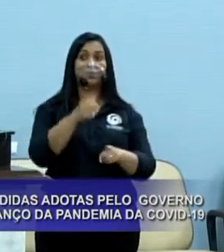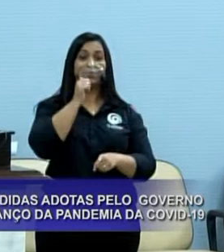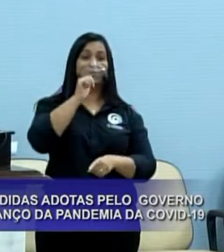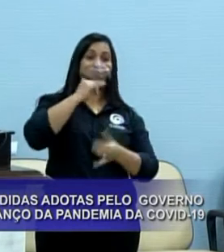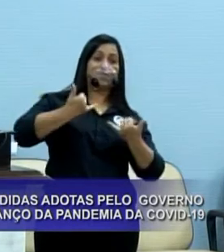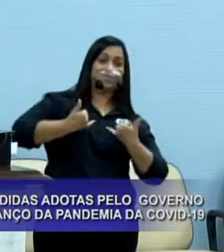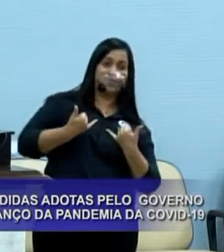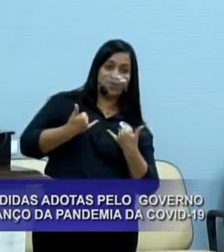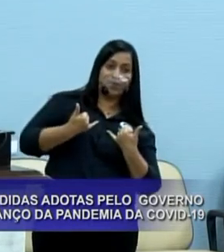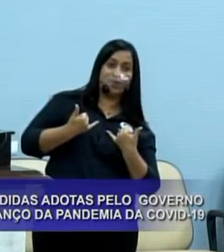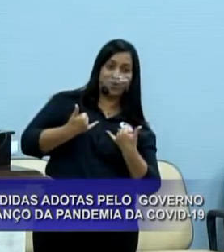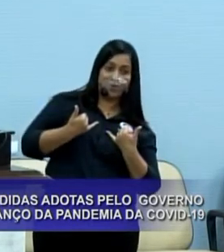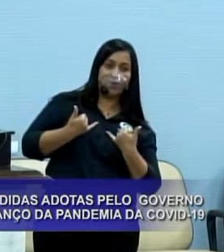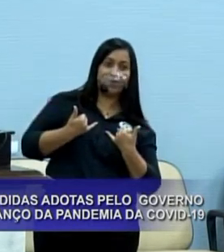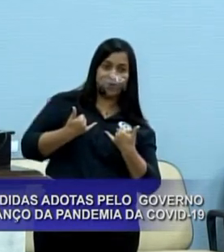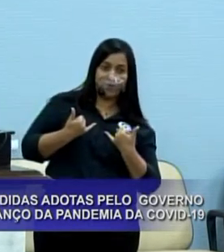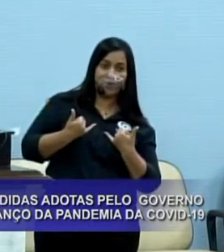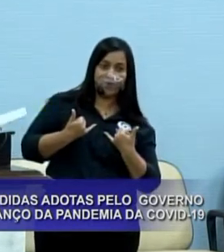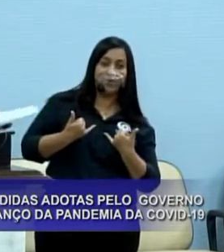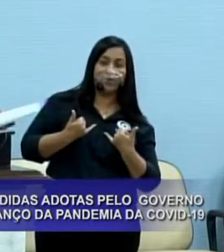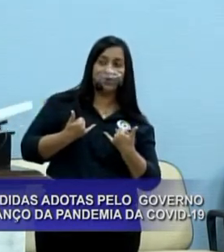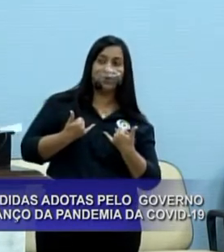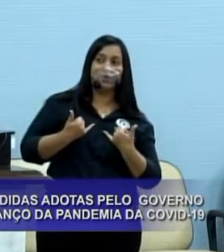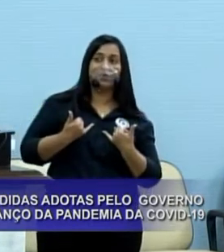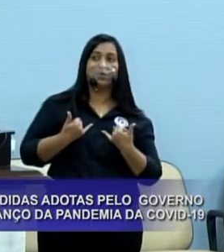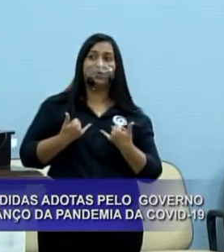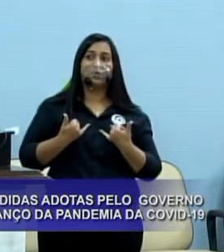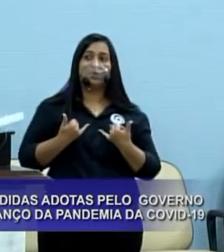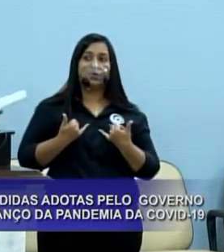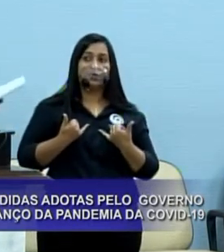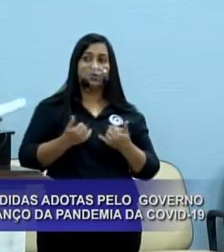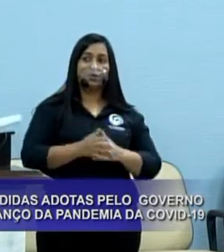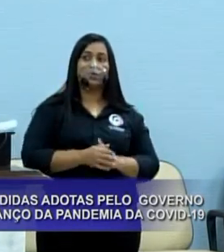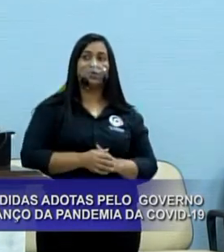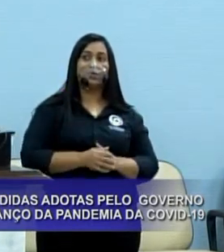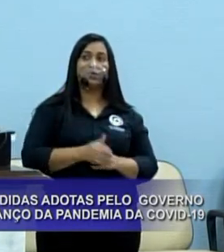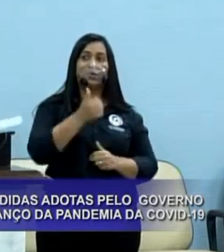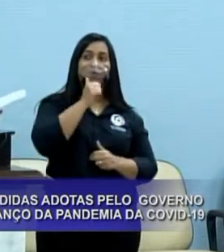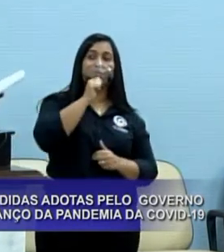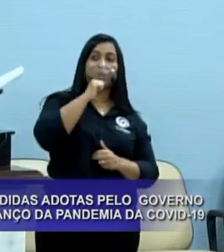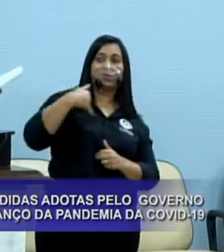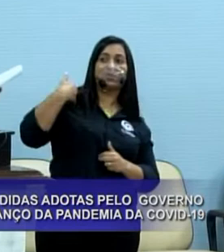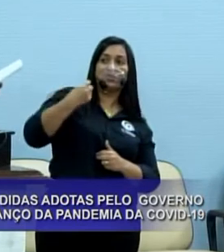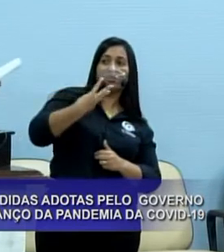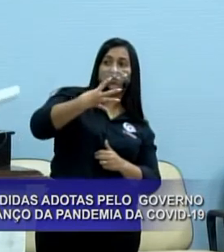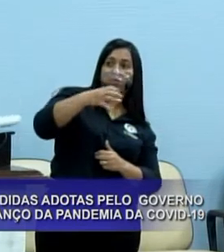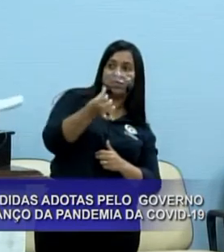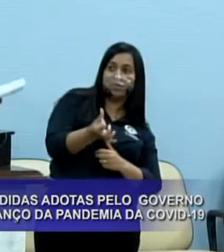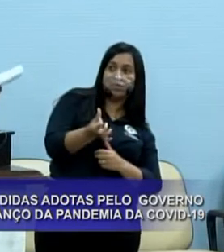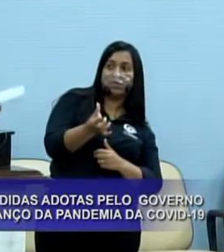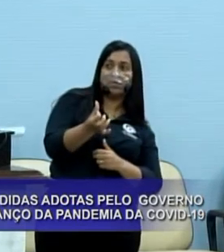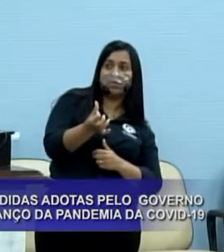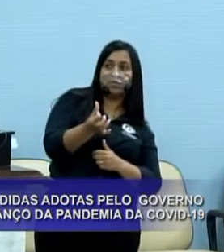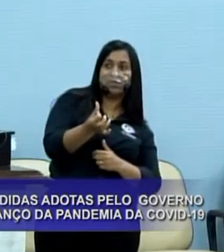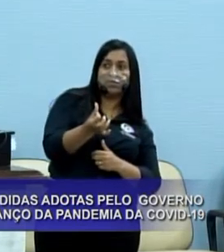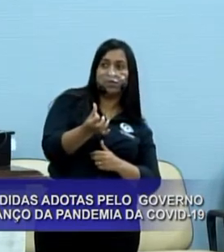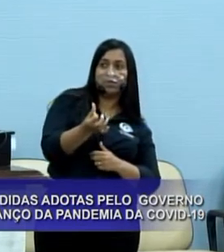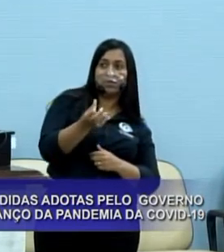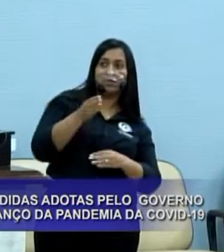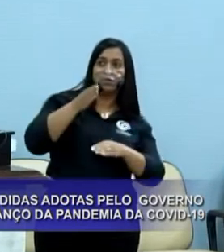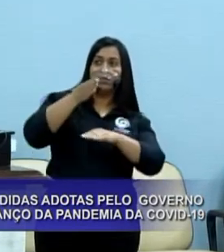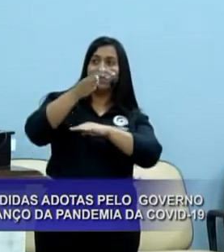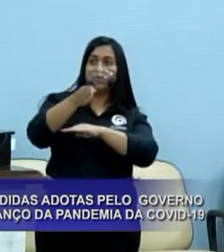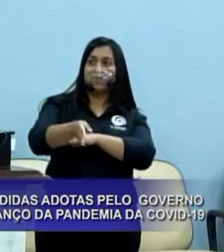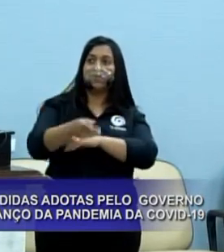agora, que uma mãe de uma menina que trabalha com ela de 26 anos, presidente, a mãe tem 45 anos, não havia comorbidade nenhuma e faleceu da